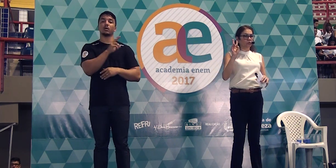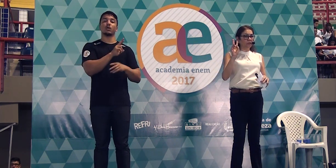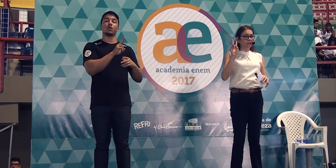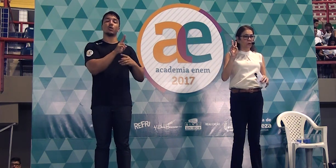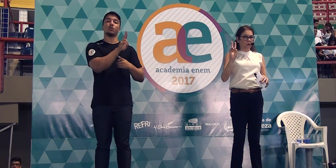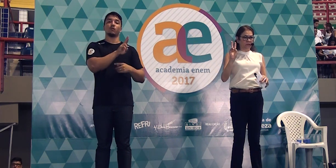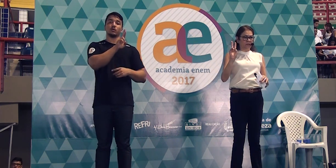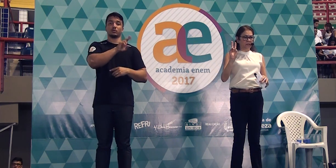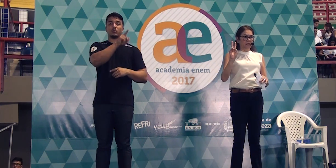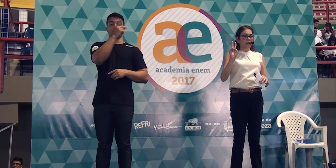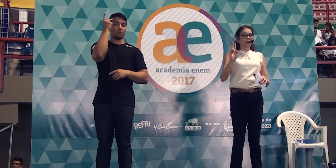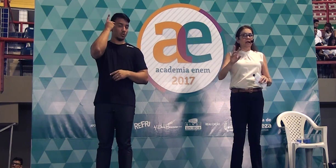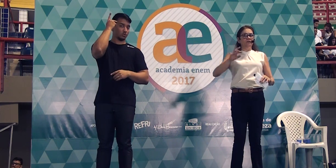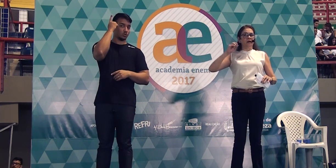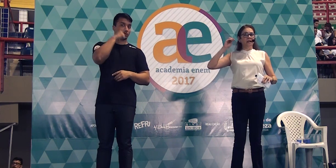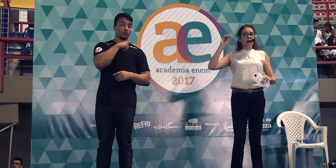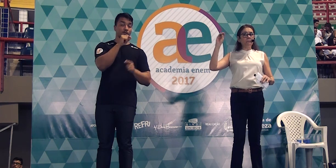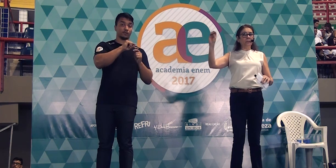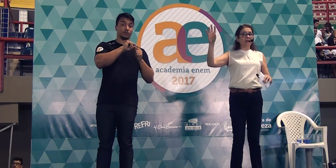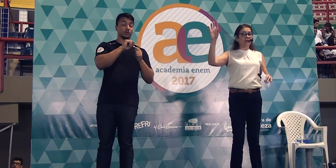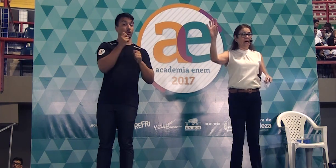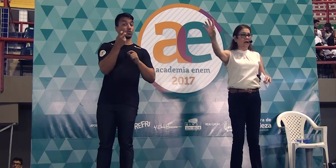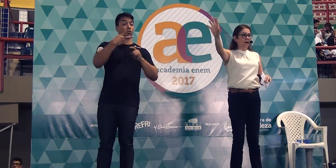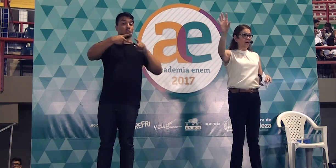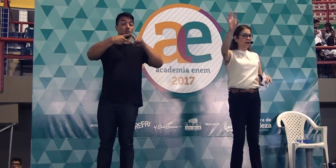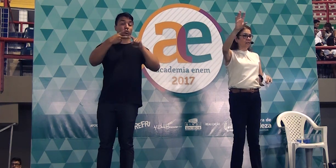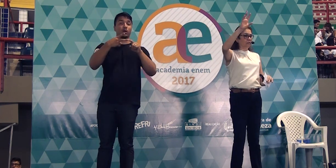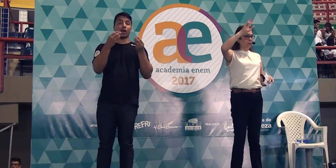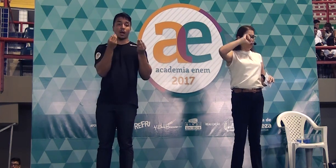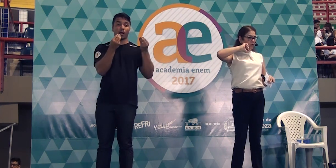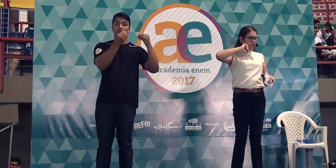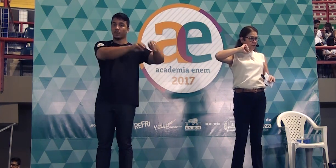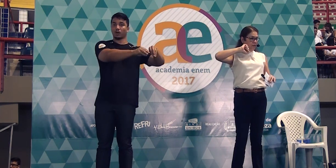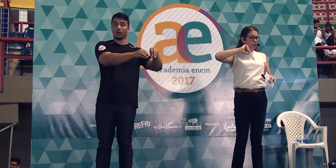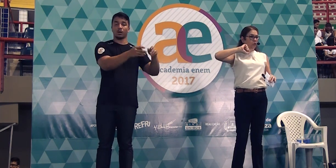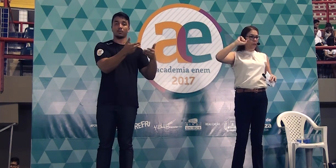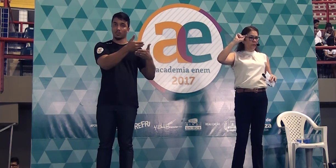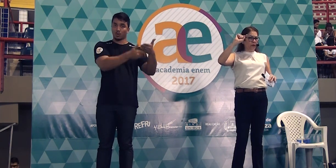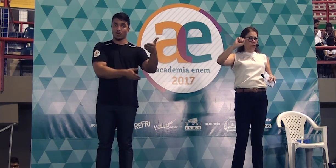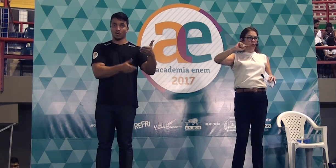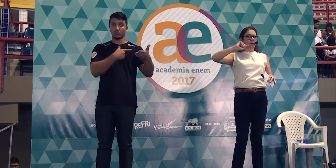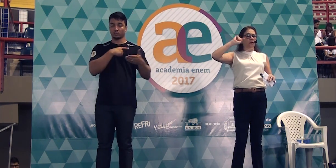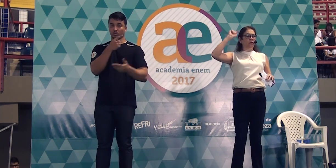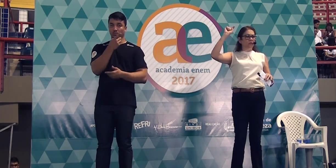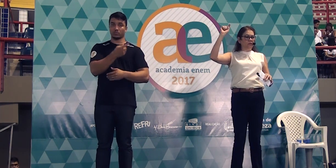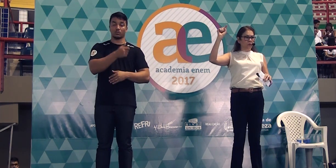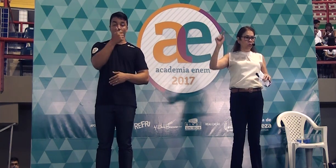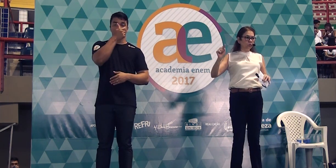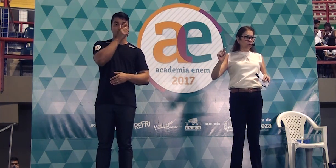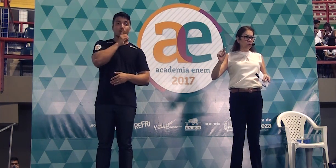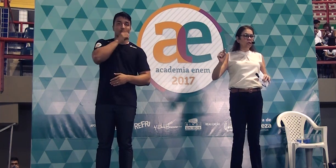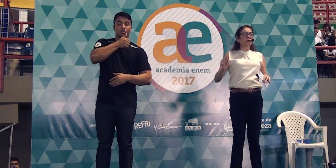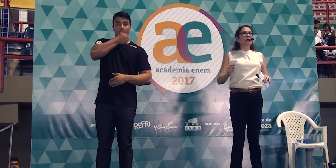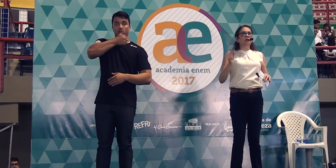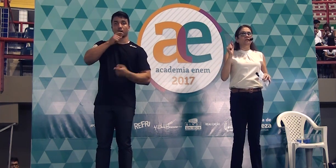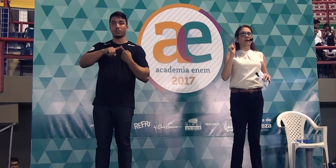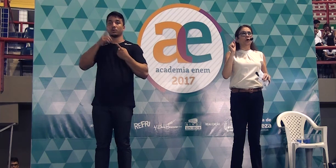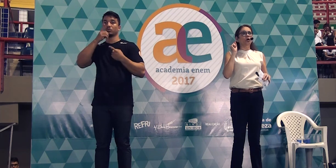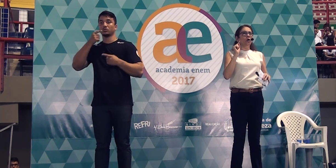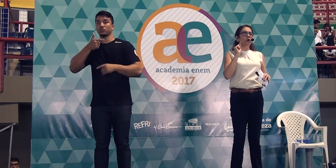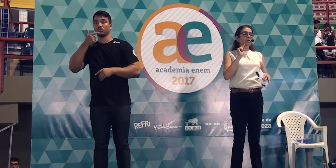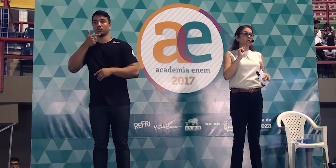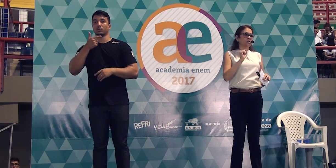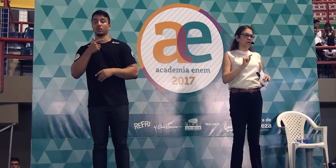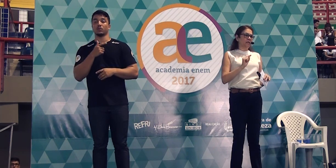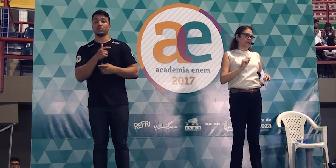ela vai fazer duas coisas, ela vai aplicar as provas no primeiro domingo e no segundo e ela